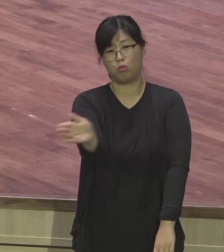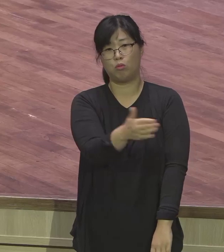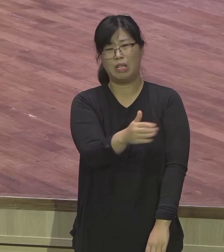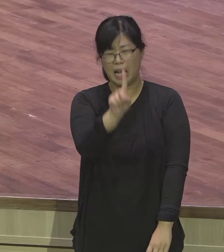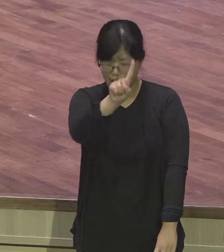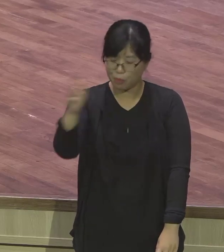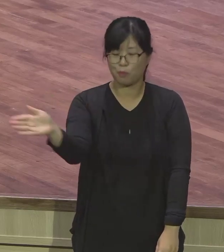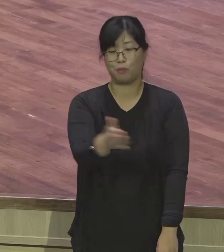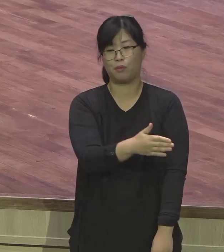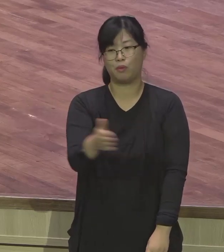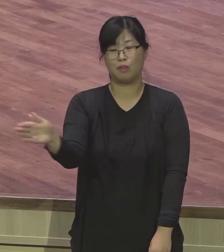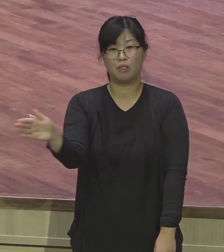하나님 하시는 거예요.